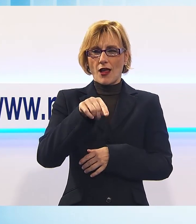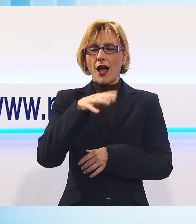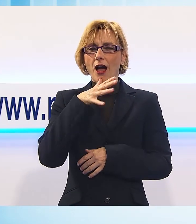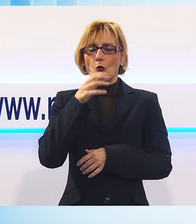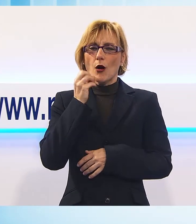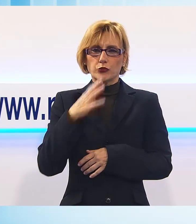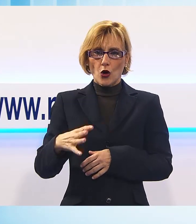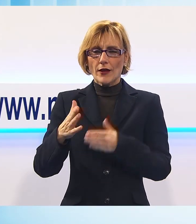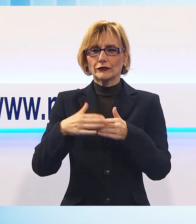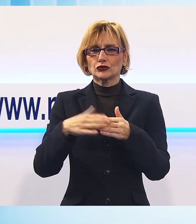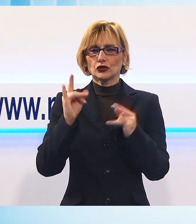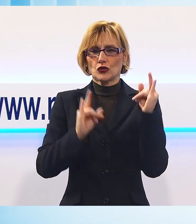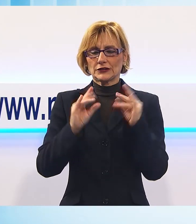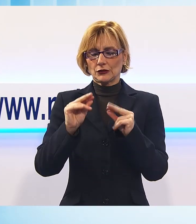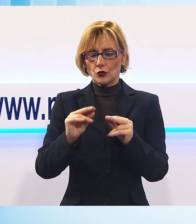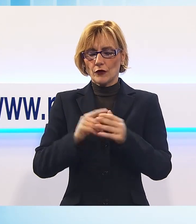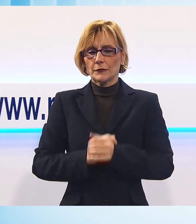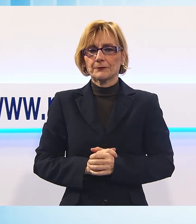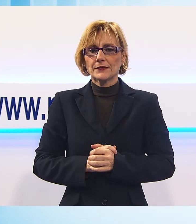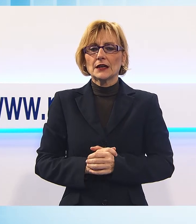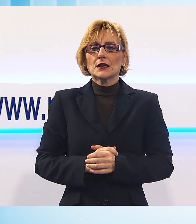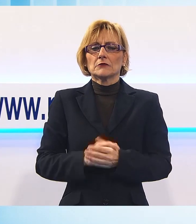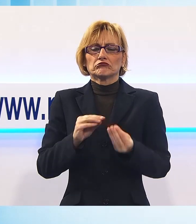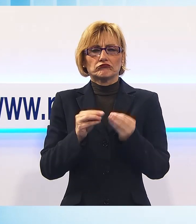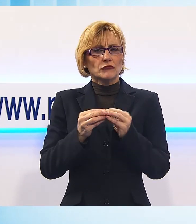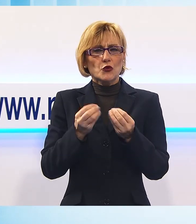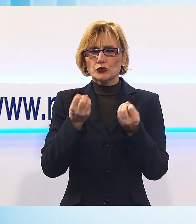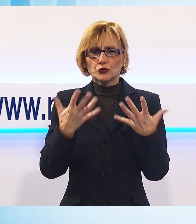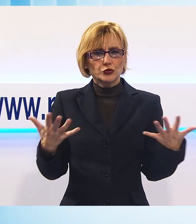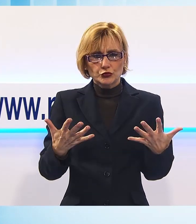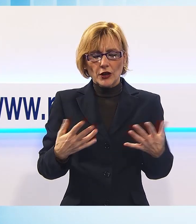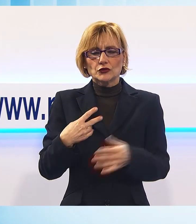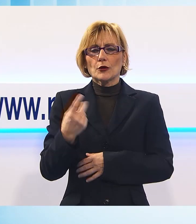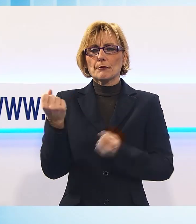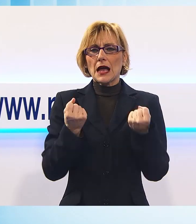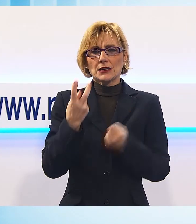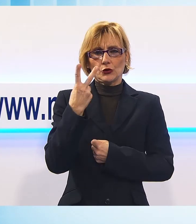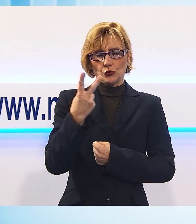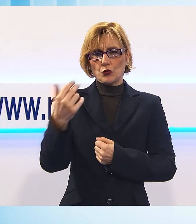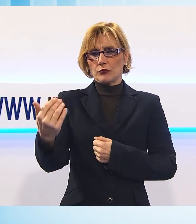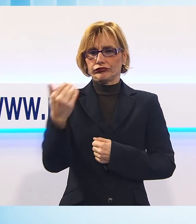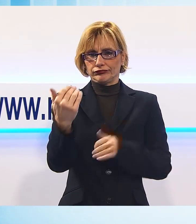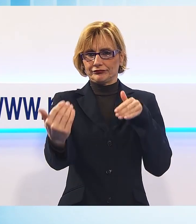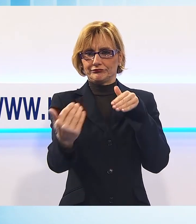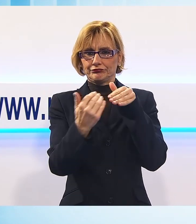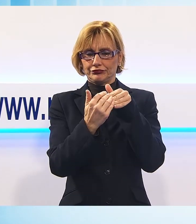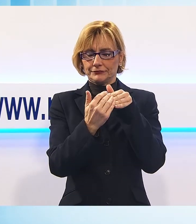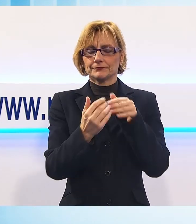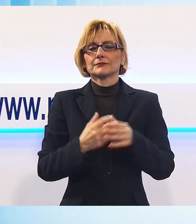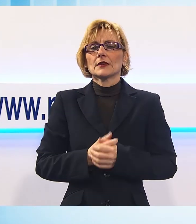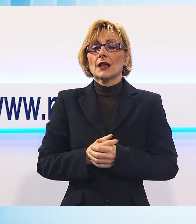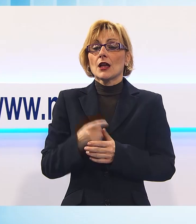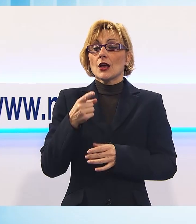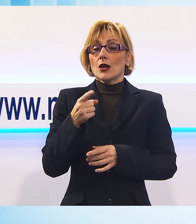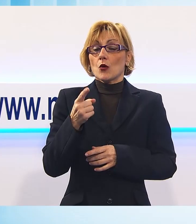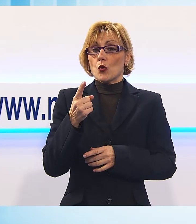comunale di Castelnuovo. Secondo una prima ricostruzione dell'accaduto, le due auto si sarebbero scontrate frontalmente. Nell'urto,